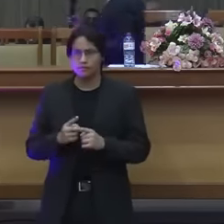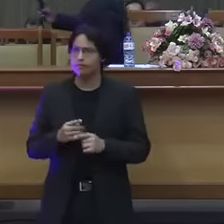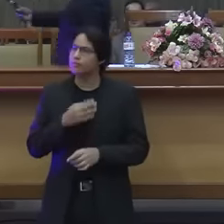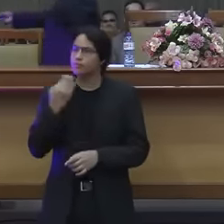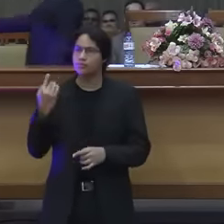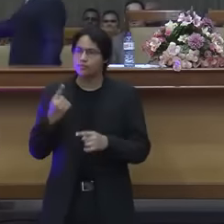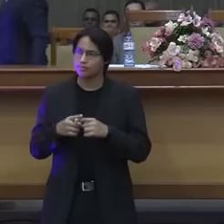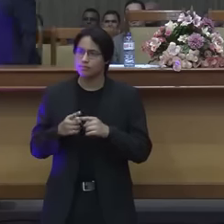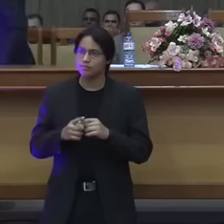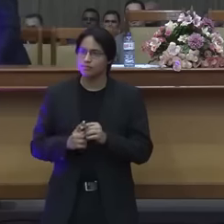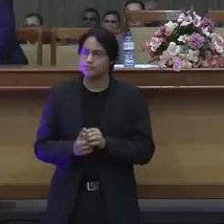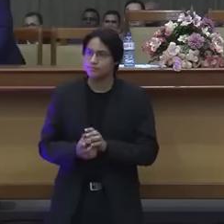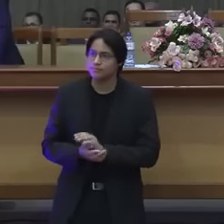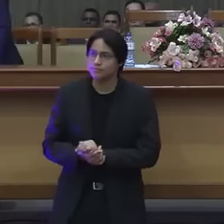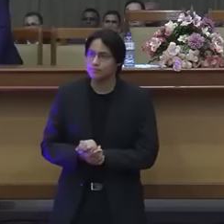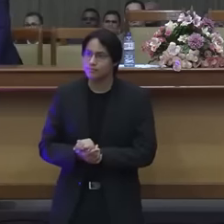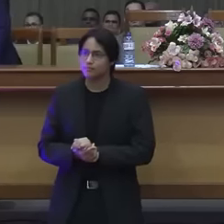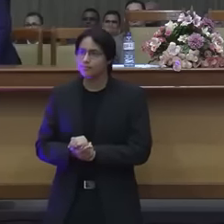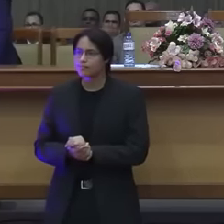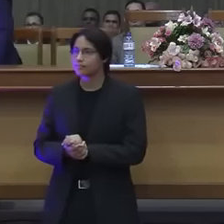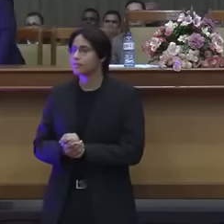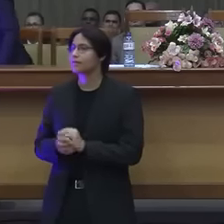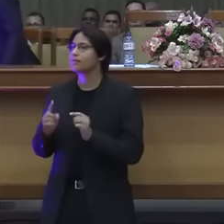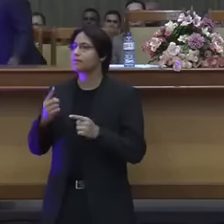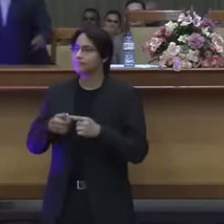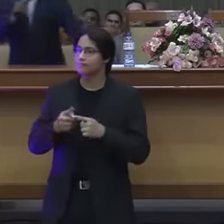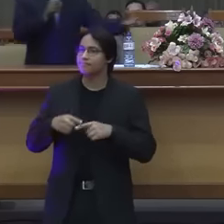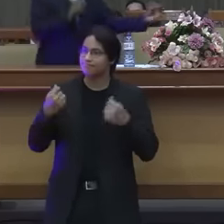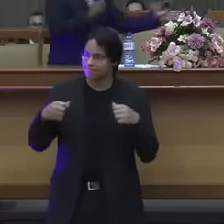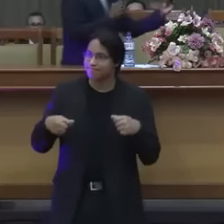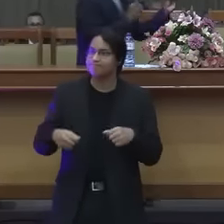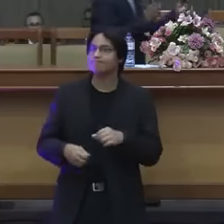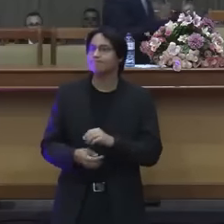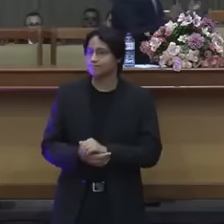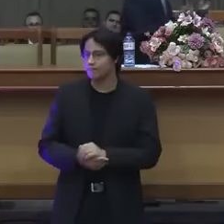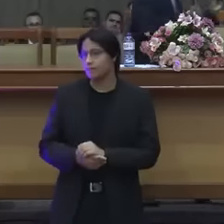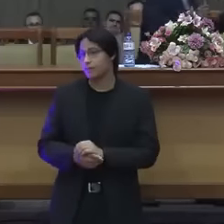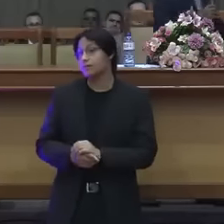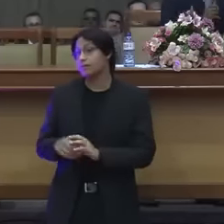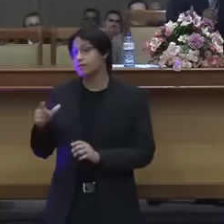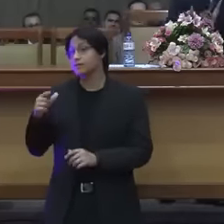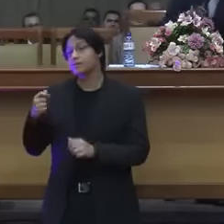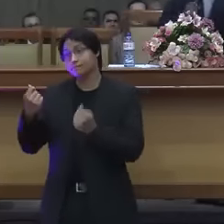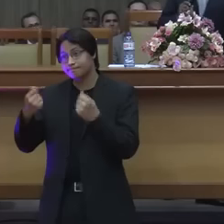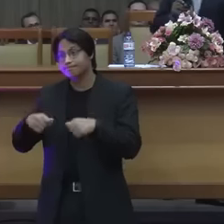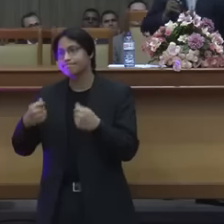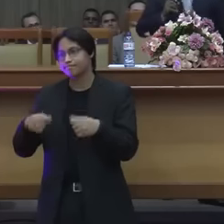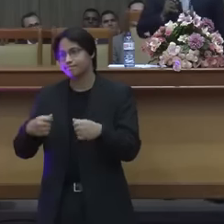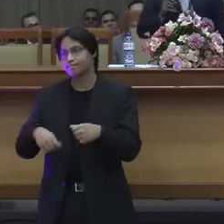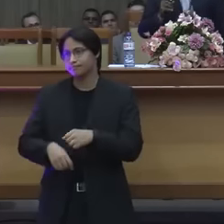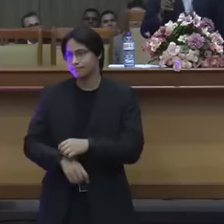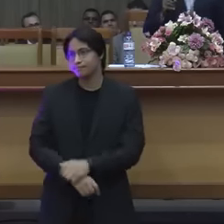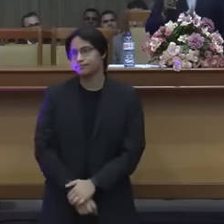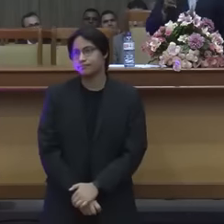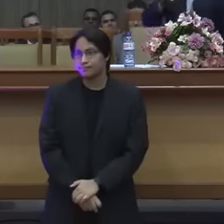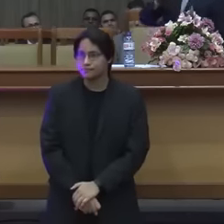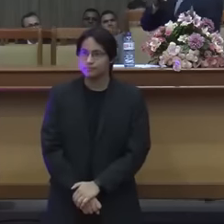por que? diga houve uma necessidade ele não morreu porque houve uma necessidade